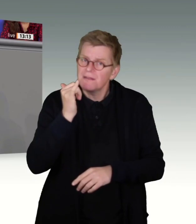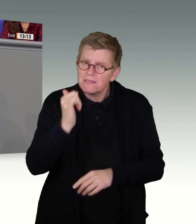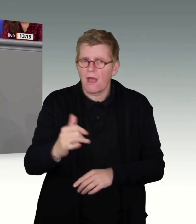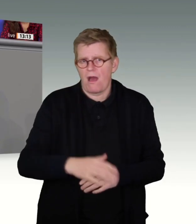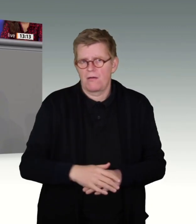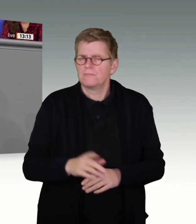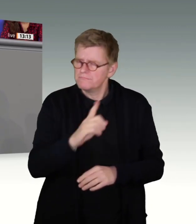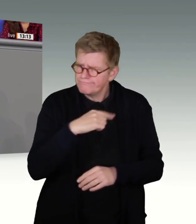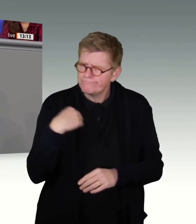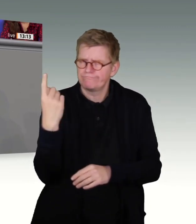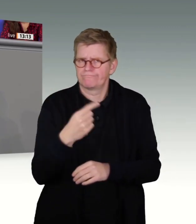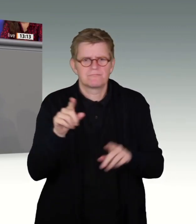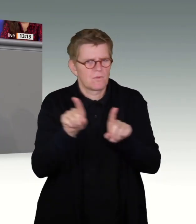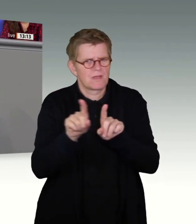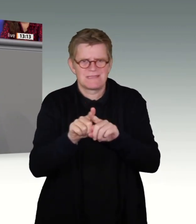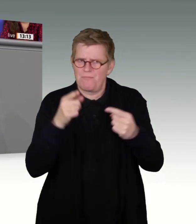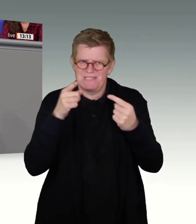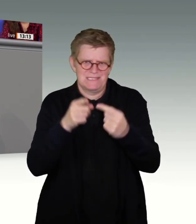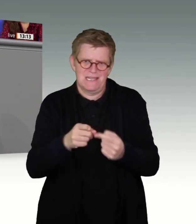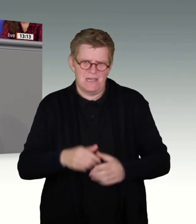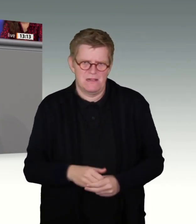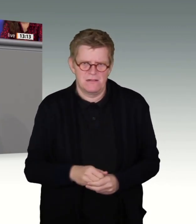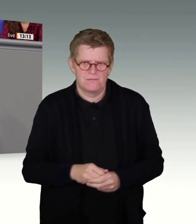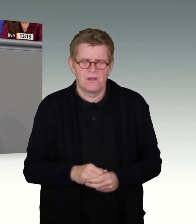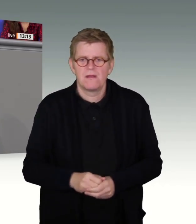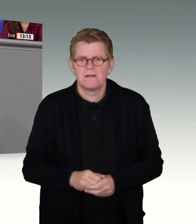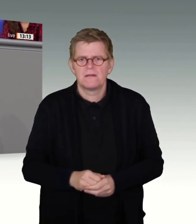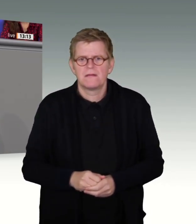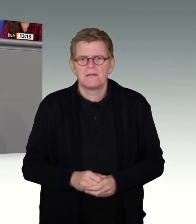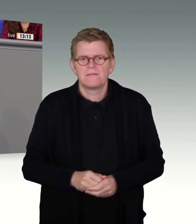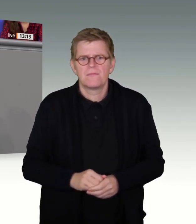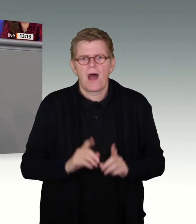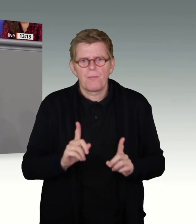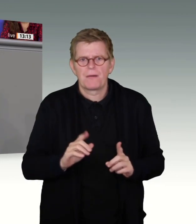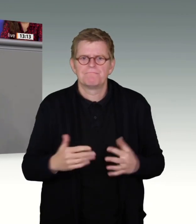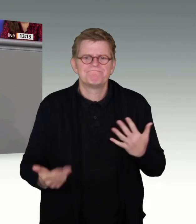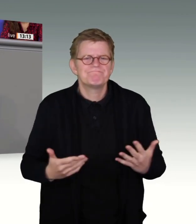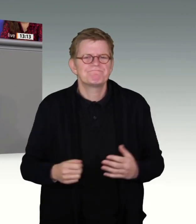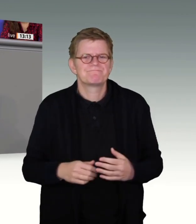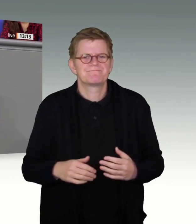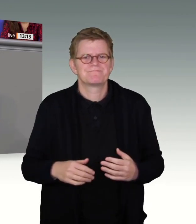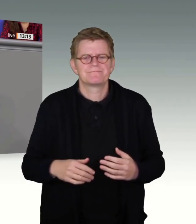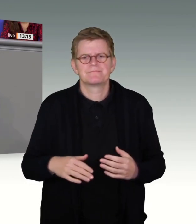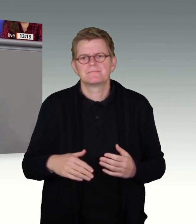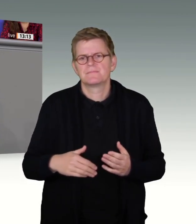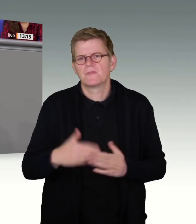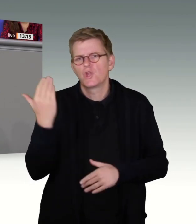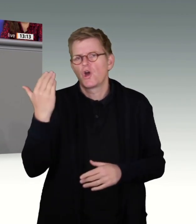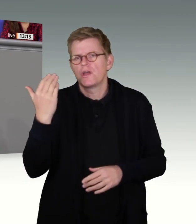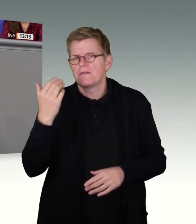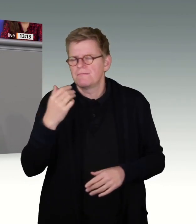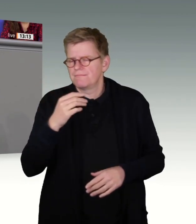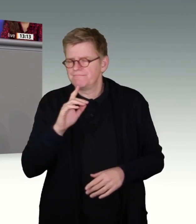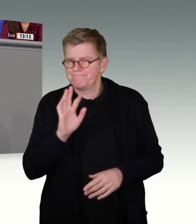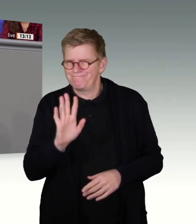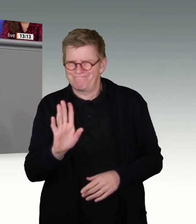Aber, das will ich auch sagen, man muss natürlich auch mal ein schönes neudeutsches Wort, den Track Record der